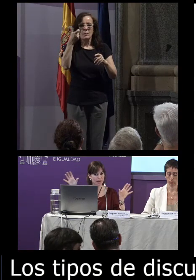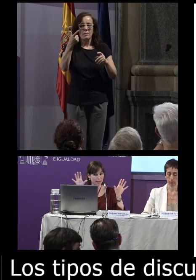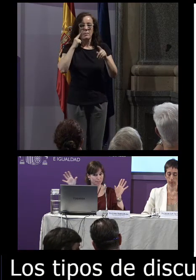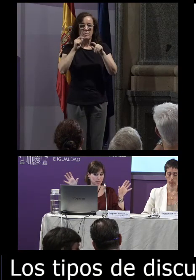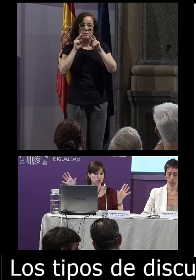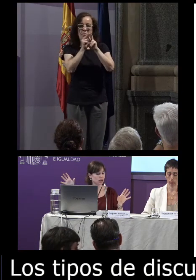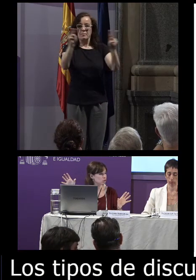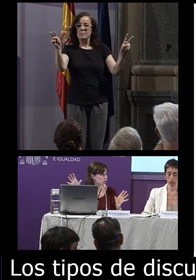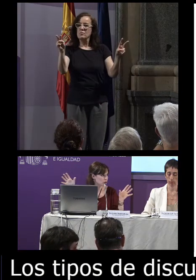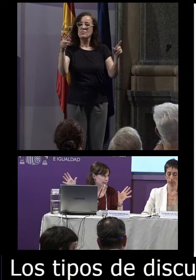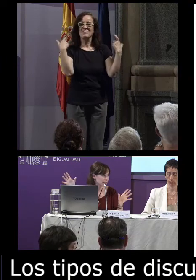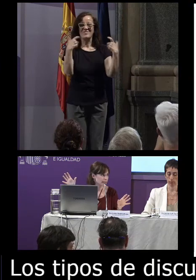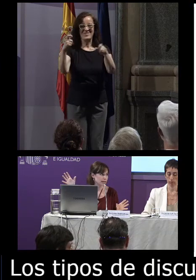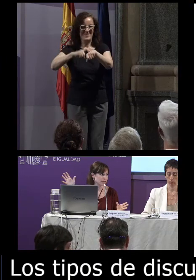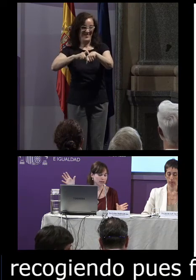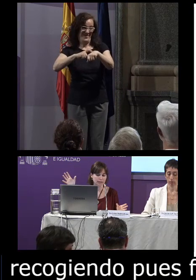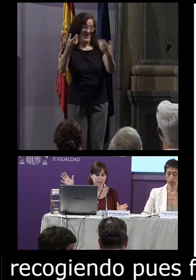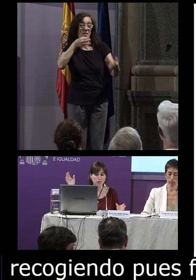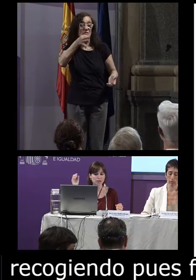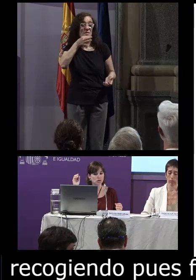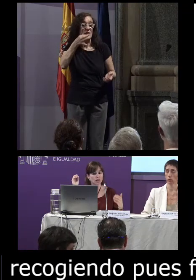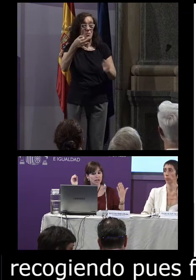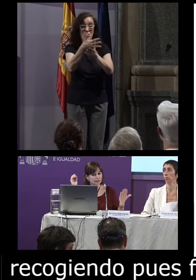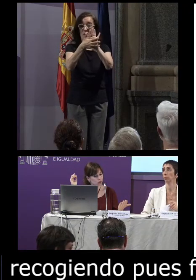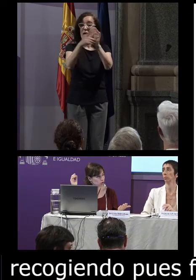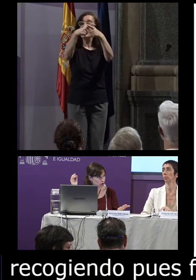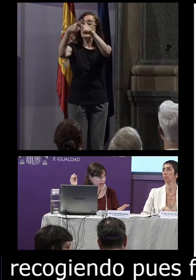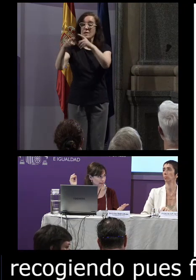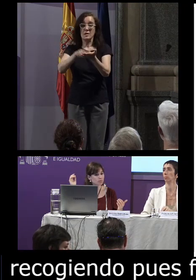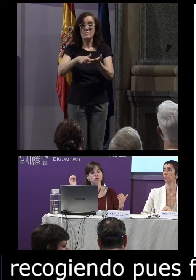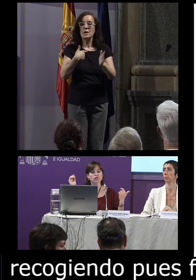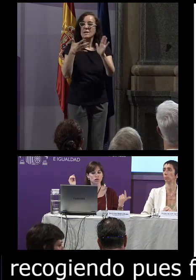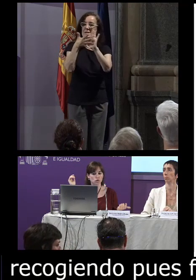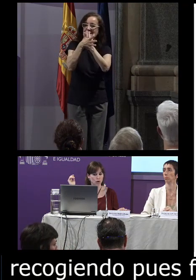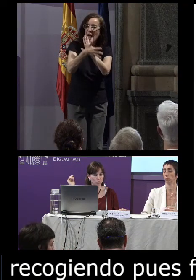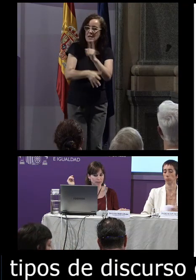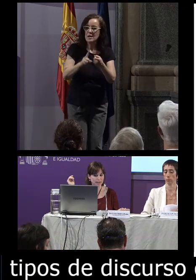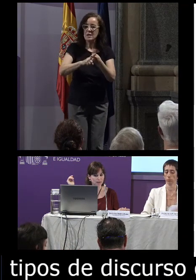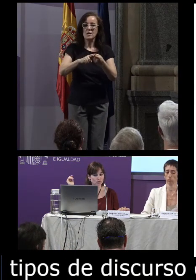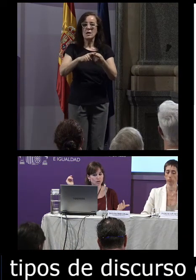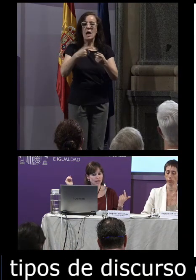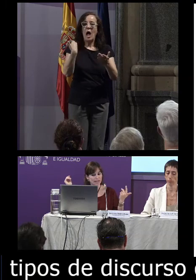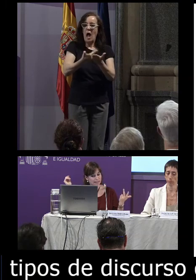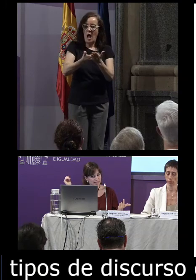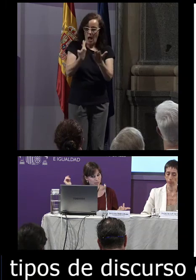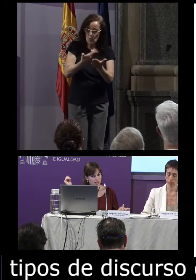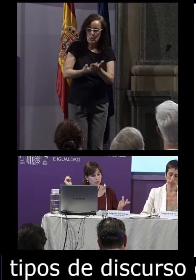panorama de tipos de discurso que existen en las diferentes lenguas discurso narrativo discurso argumentativo descriptivo